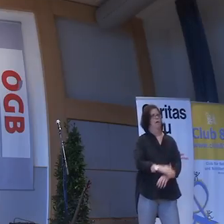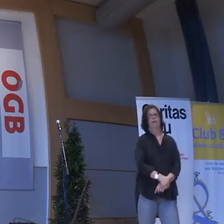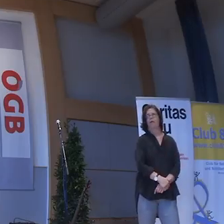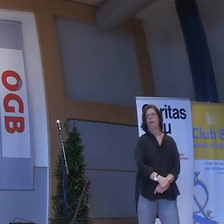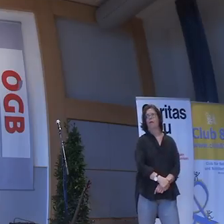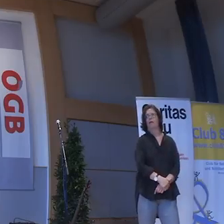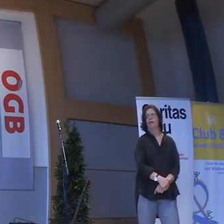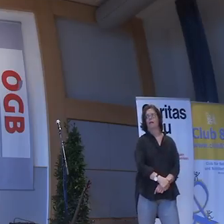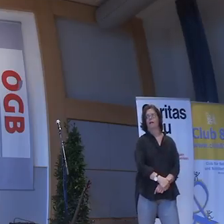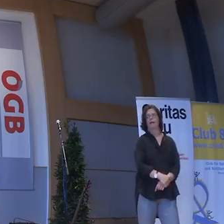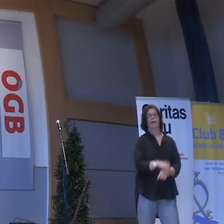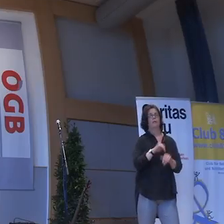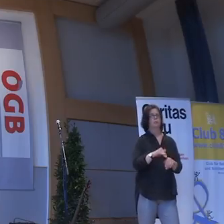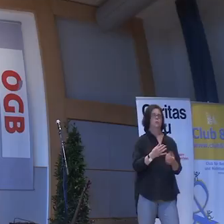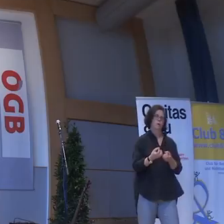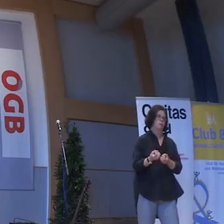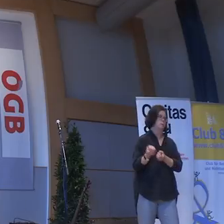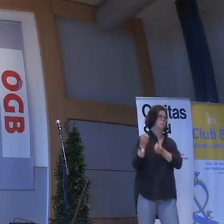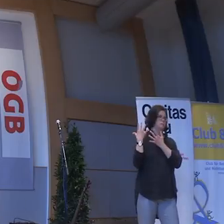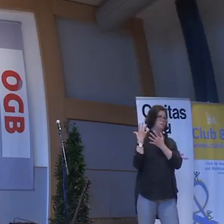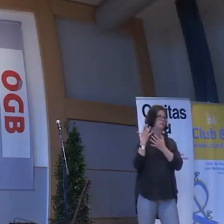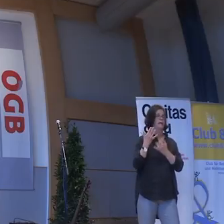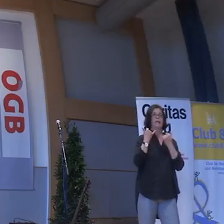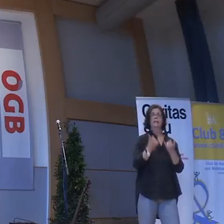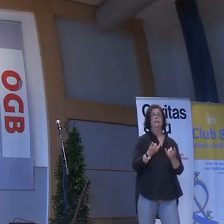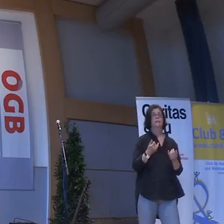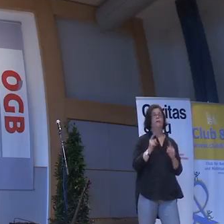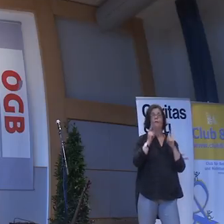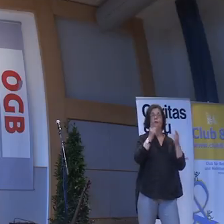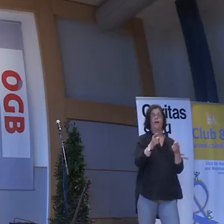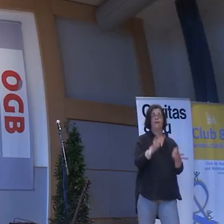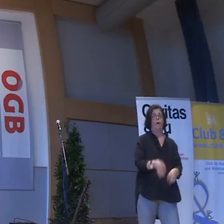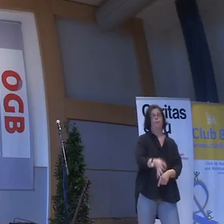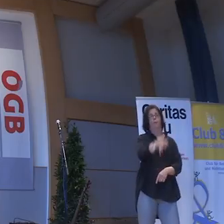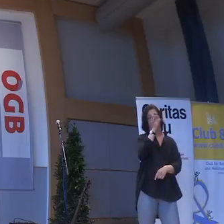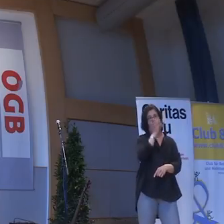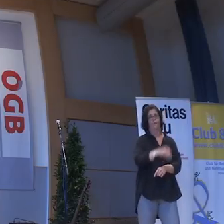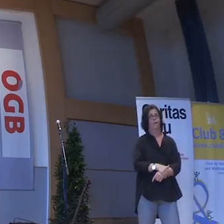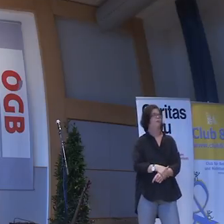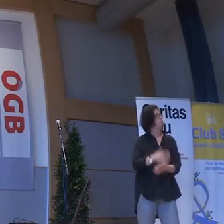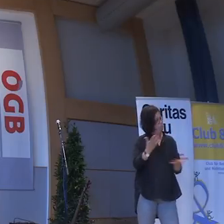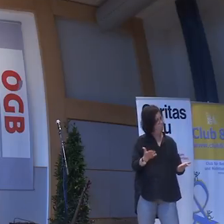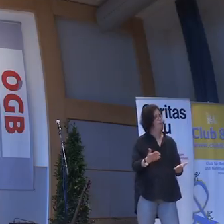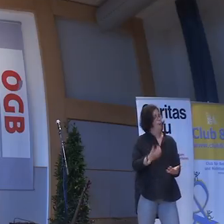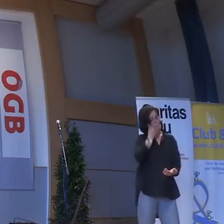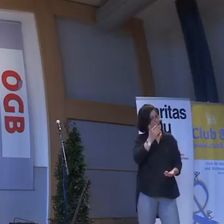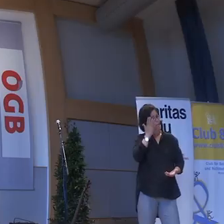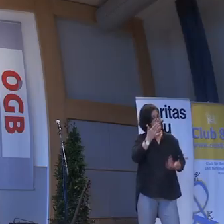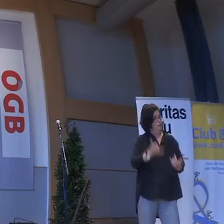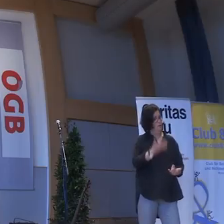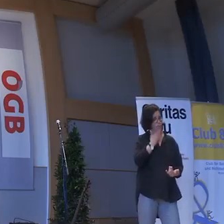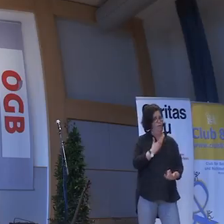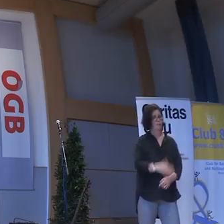Wir müssen das hinter uns bringen. Wir gehen jetzt ins Puff. Und verlieren unsere Jugendfreulichkeit. Es